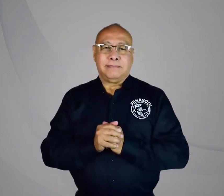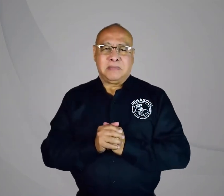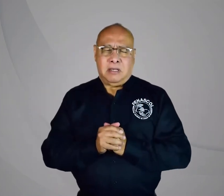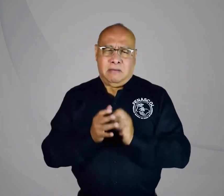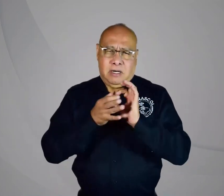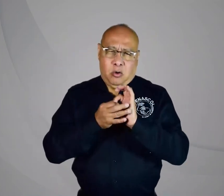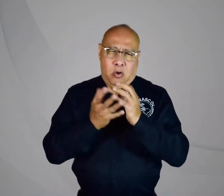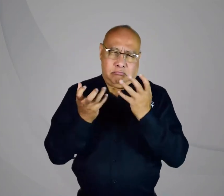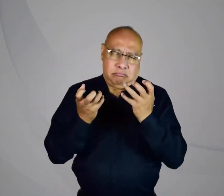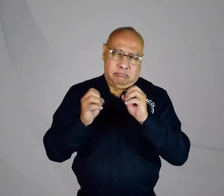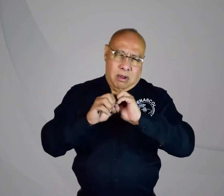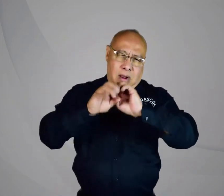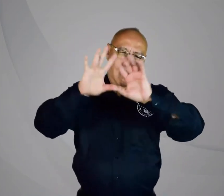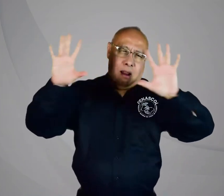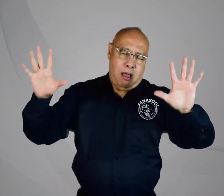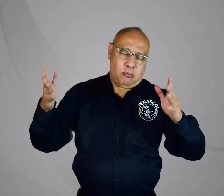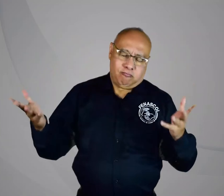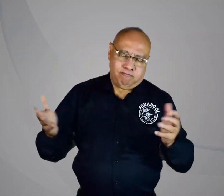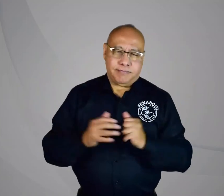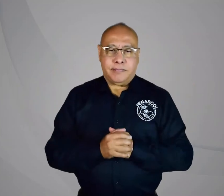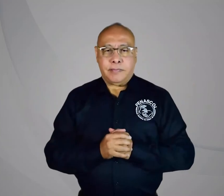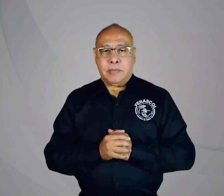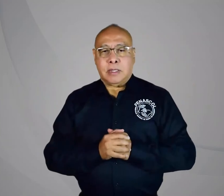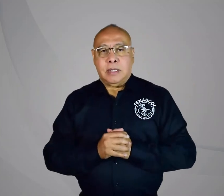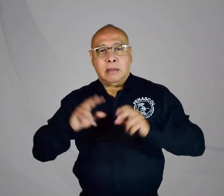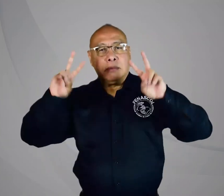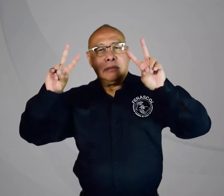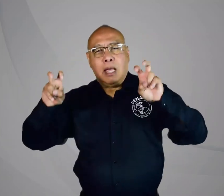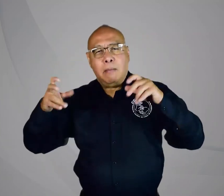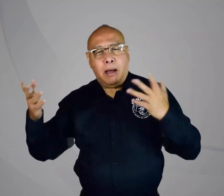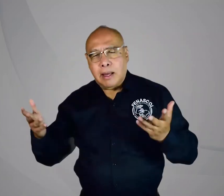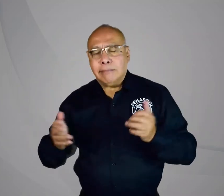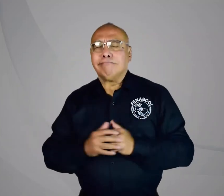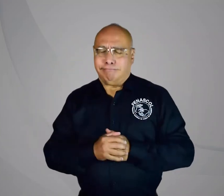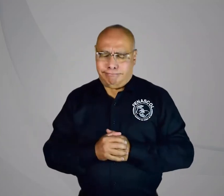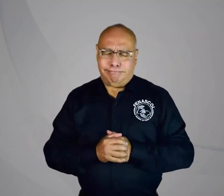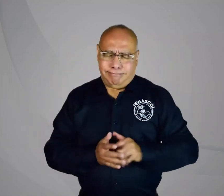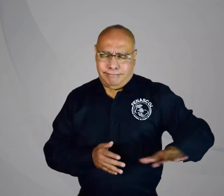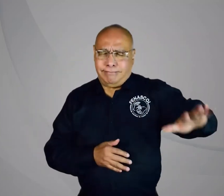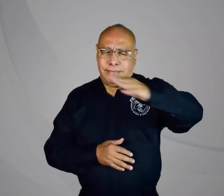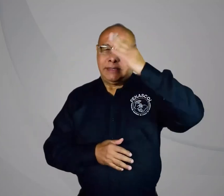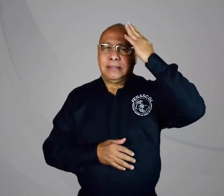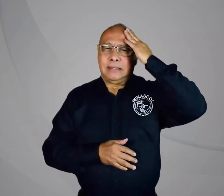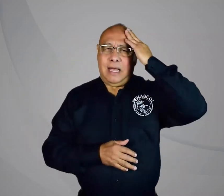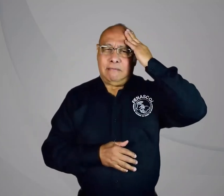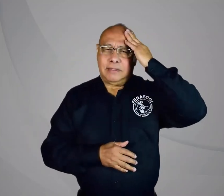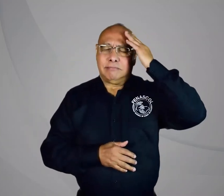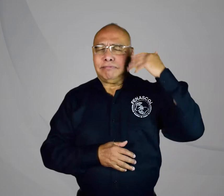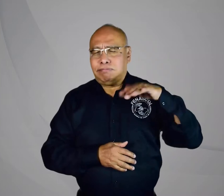Por eso, FENASCOL quiere dar una claridad en este video. Como ustedes muy bien saben, nosotros